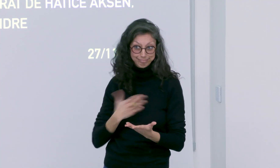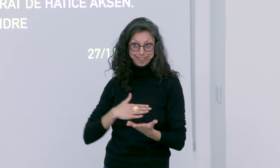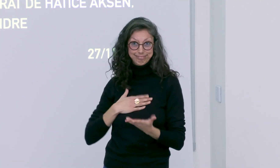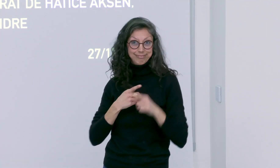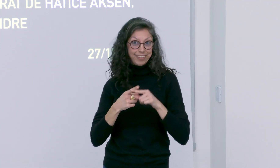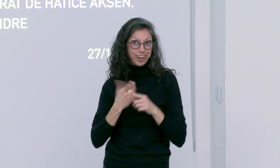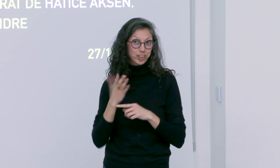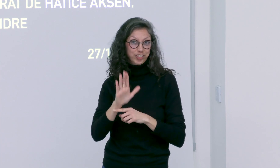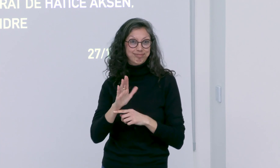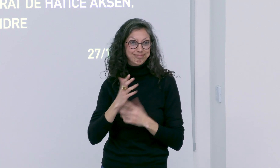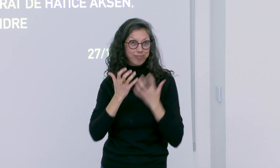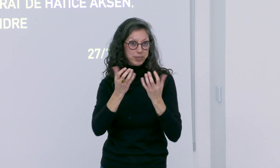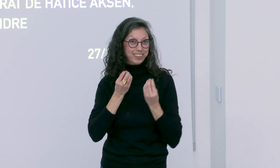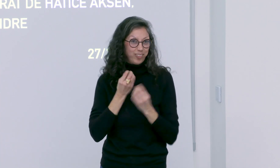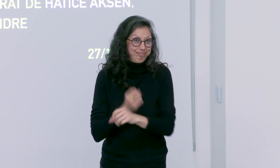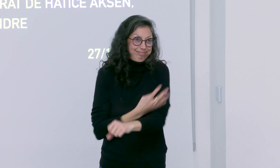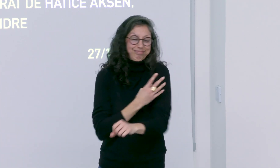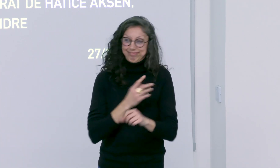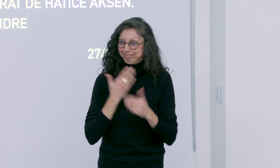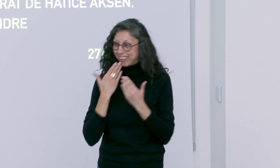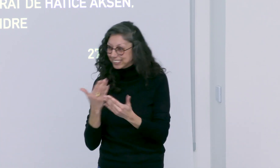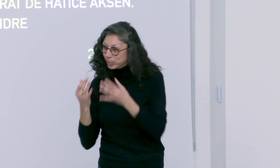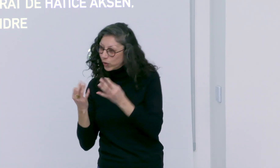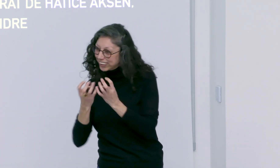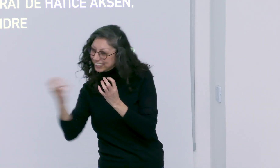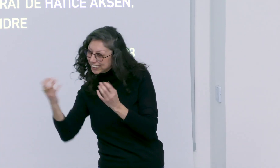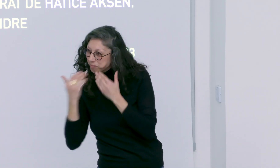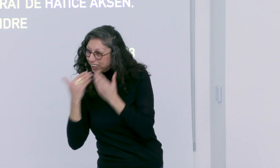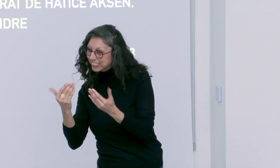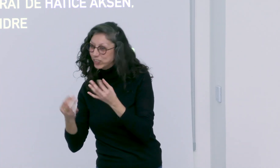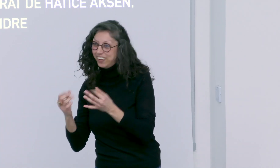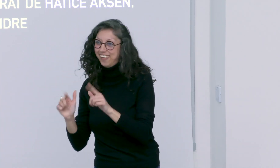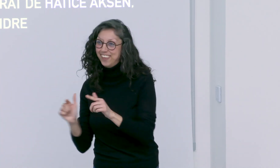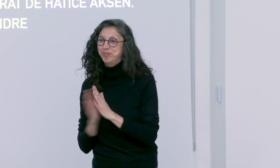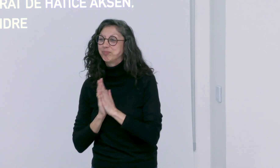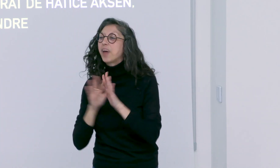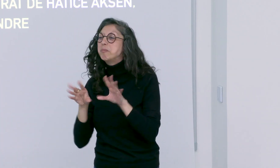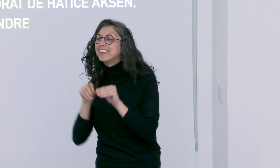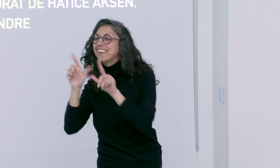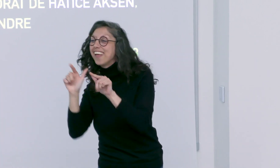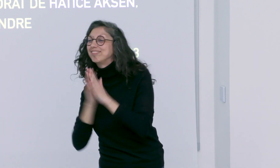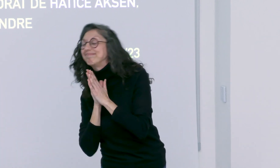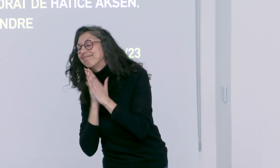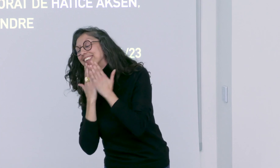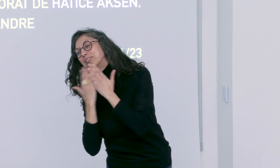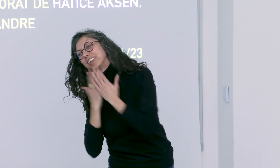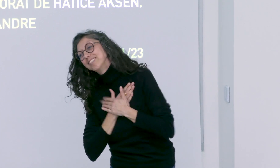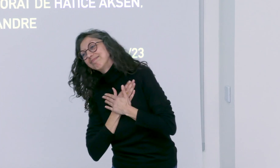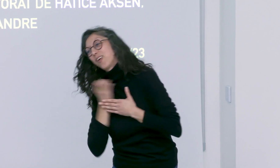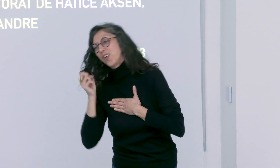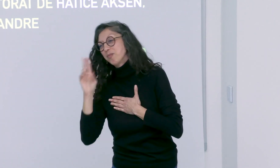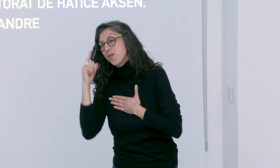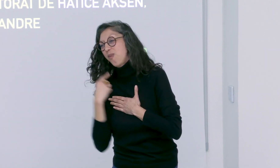J'ai mené cette thèse pendant 5 ans et je vais vous la partager aujourd'hui, je vais vous en partager les résultats. Merci à tous les membres du jury d'être